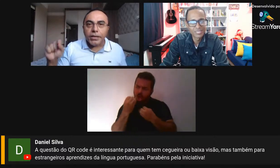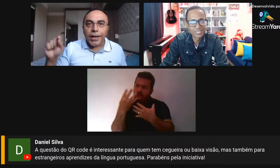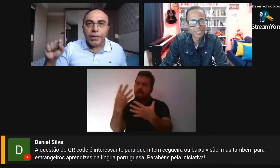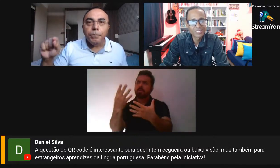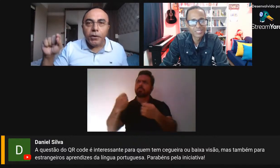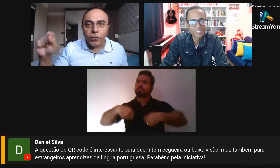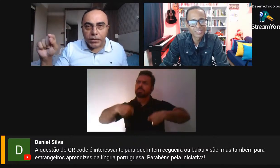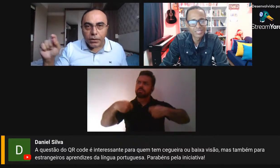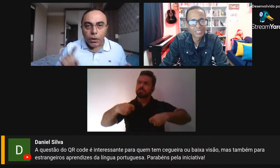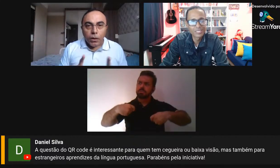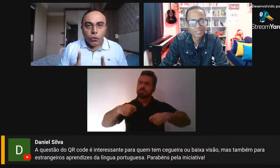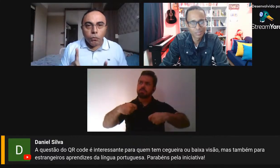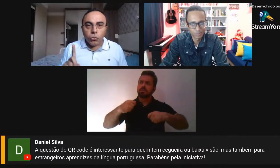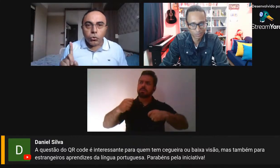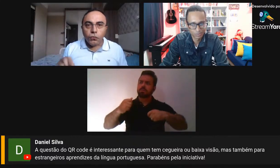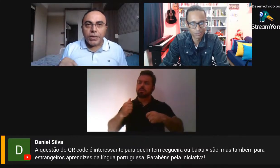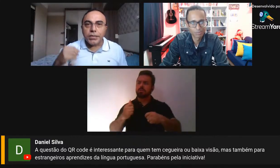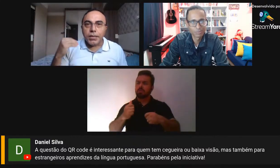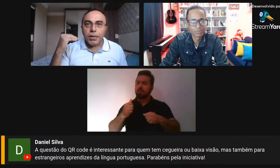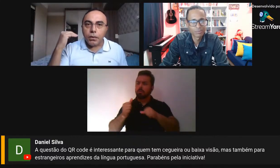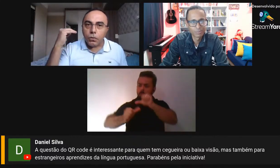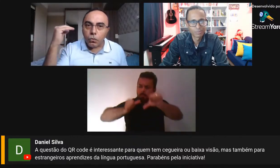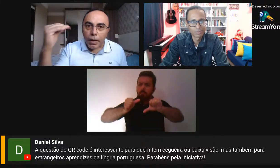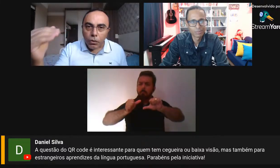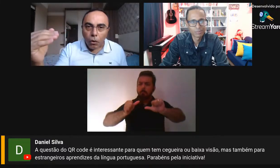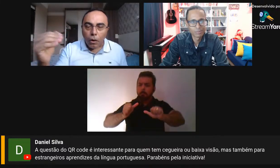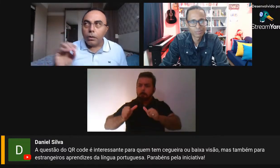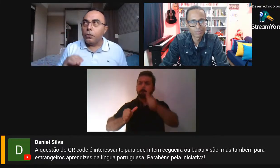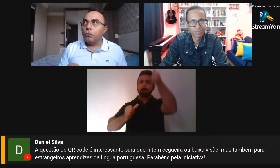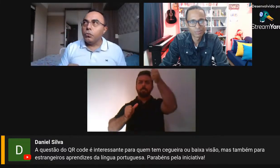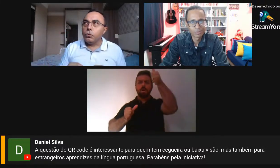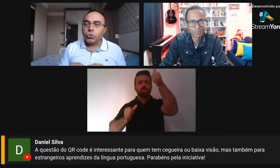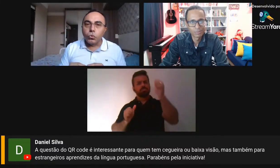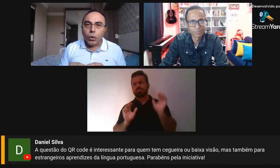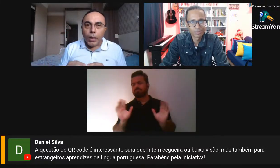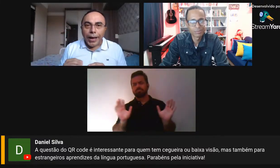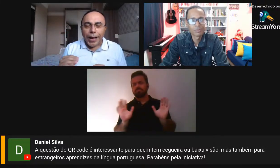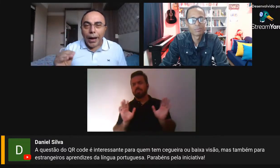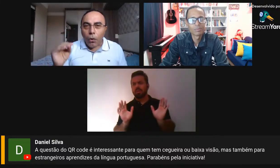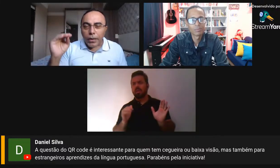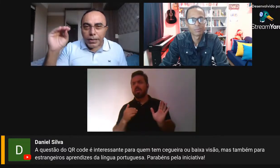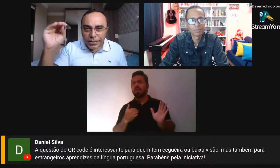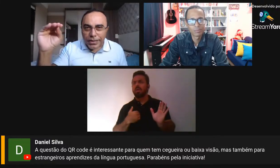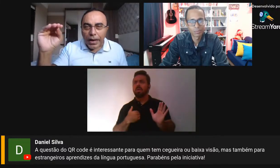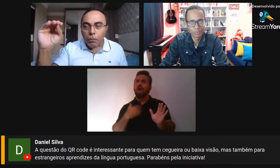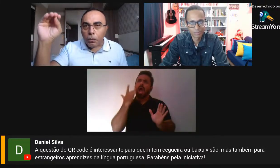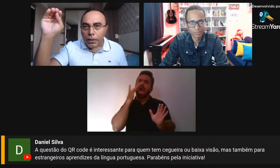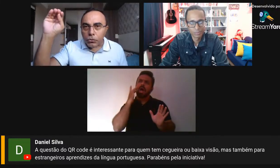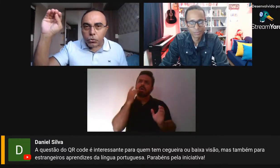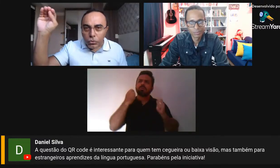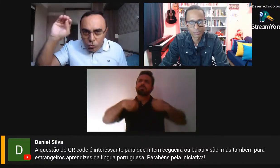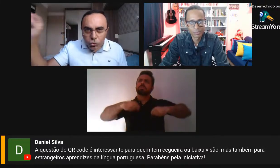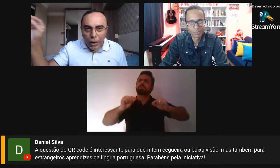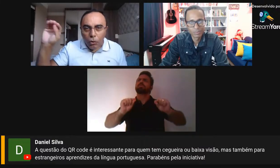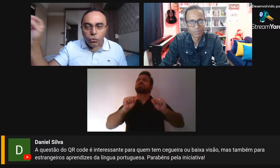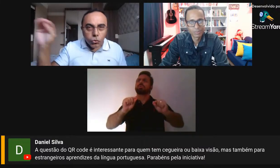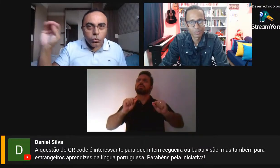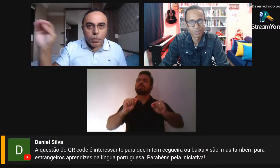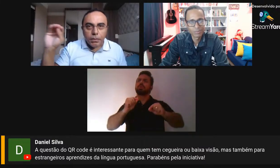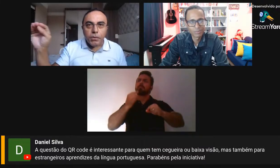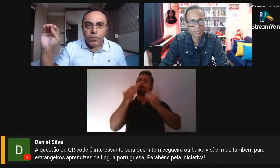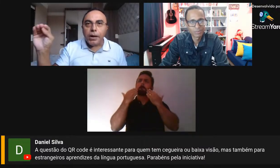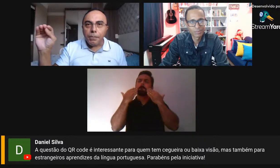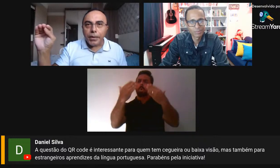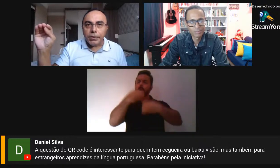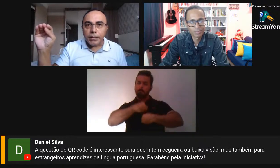uma poética da imperfeição. Eu busco fazer o melhor, eu busco alcançar momentos onde algo